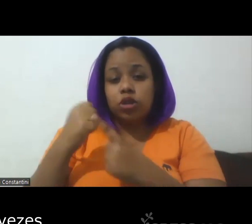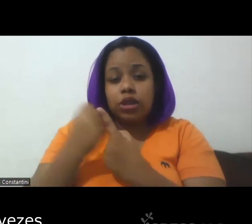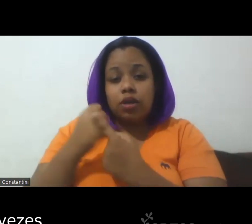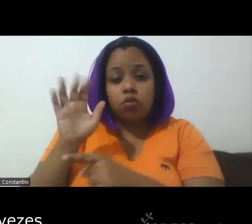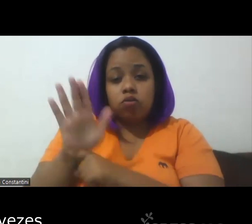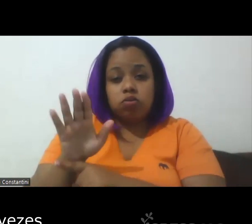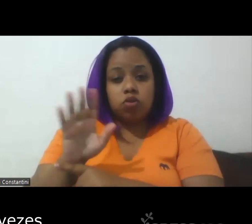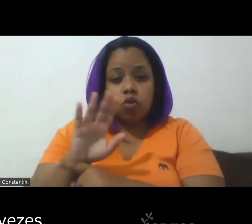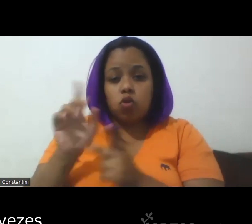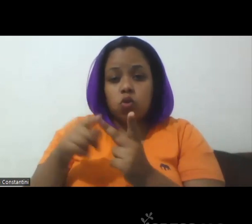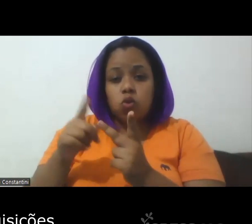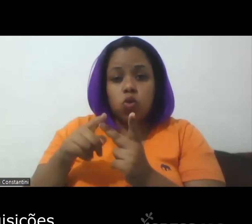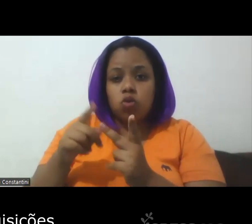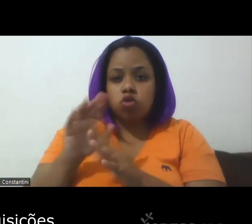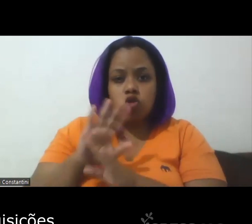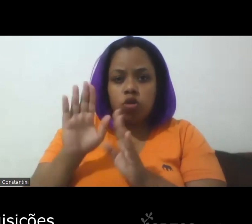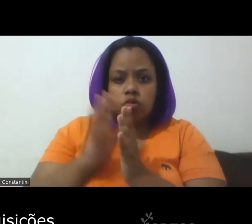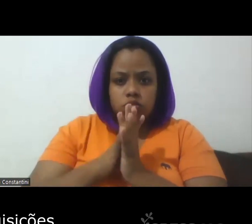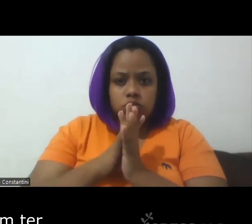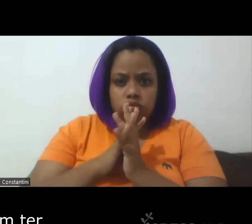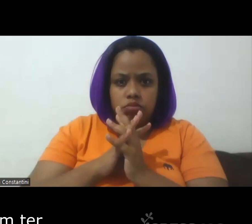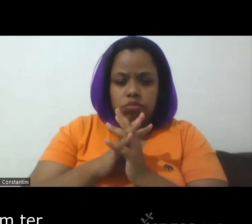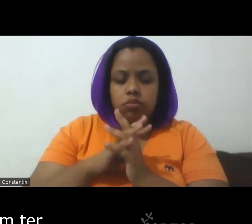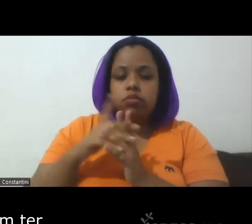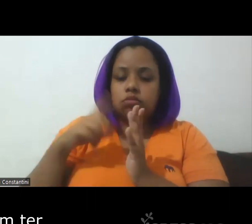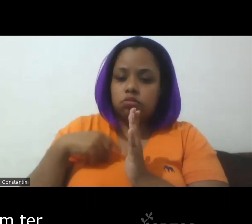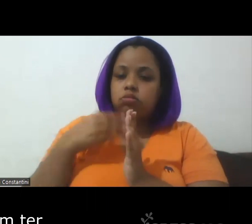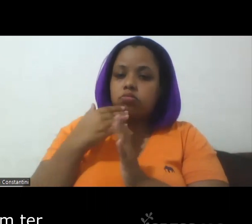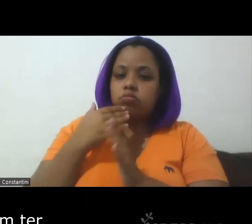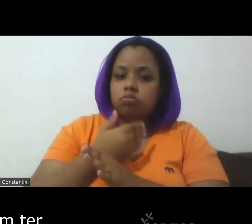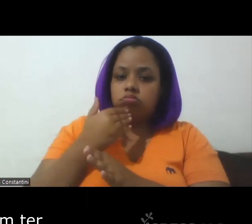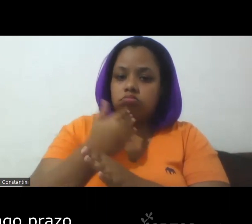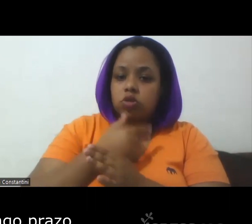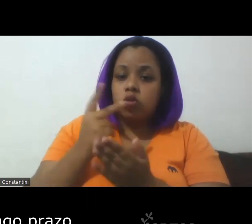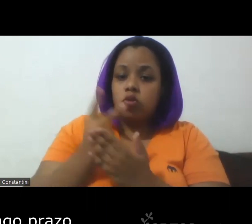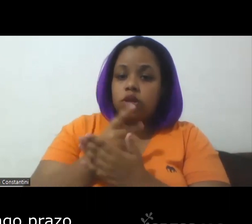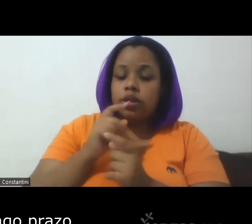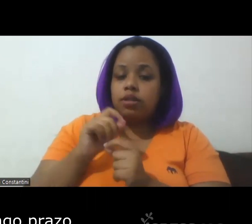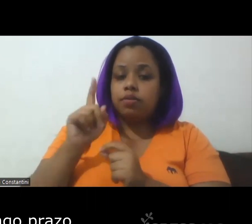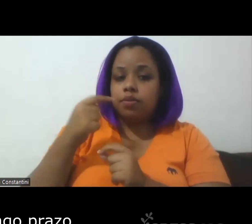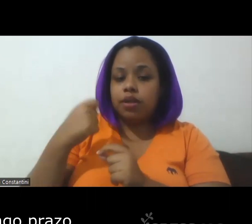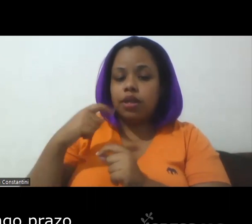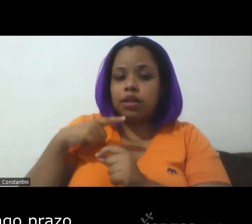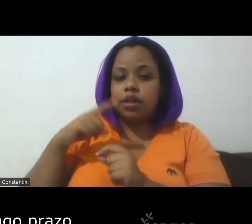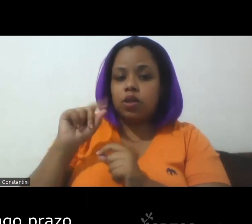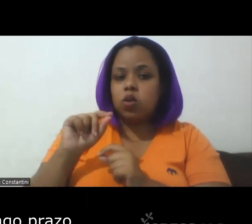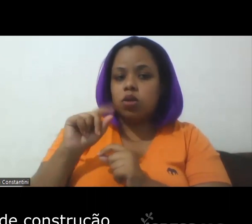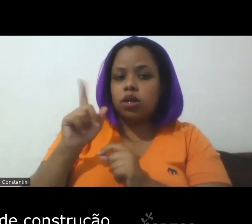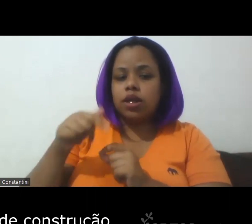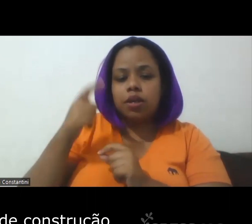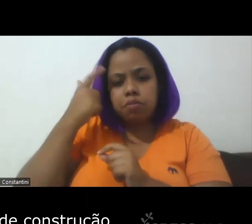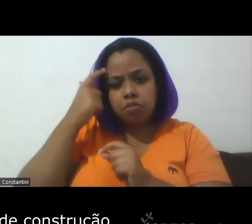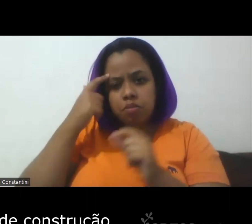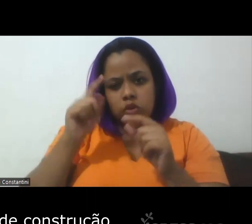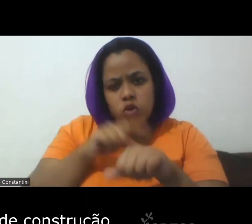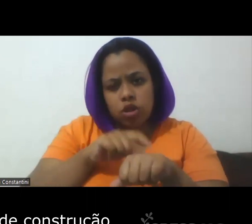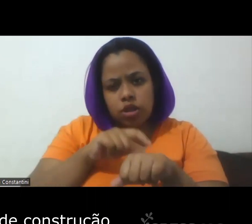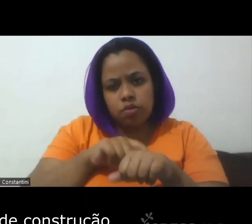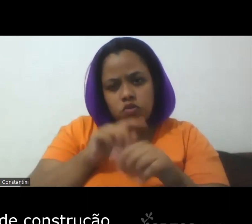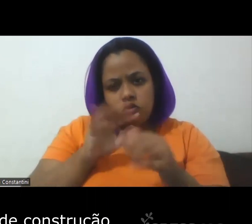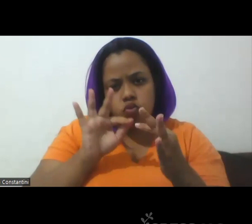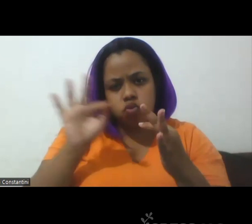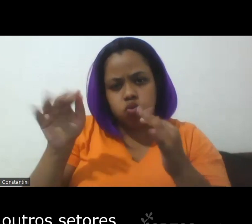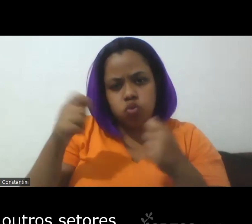e muitas vezes né essas requisições elas podem ter né no médio e longo prazo uma perspectiva de